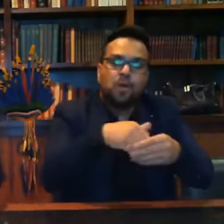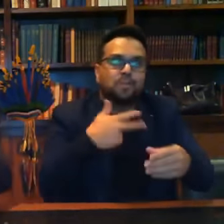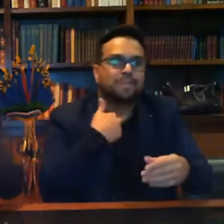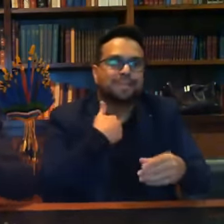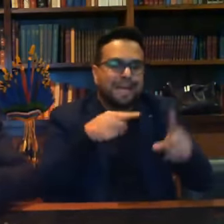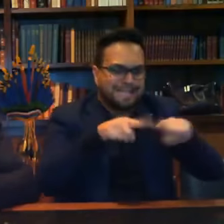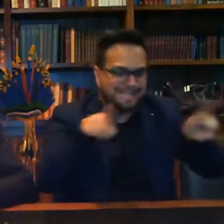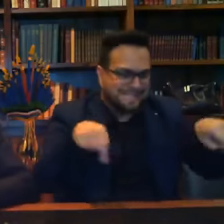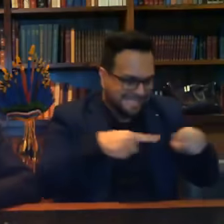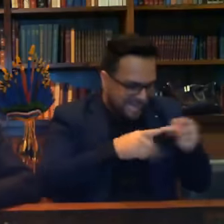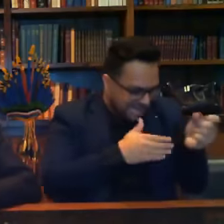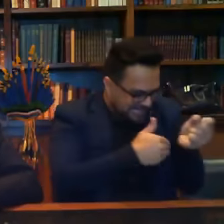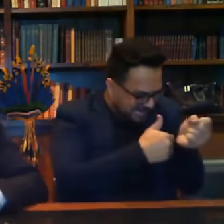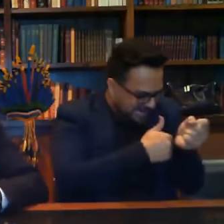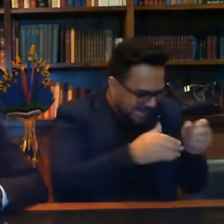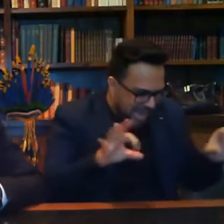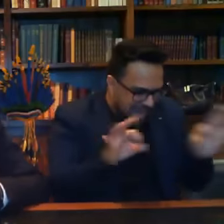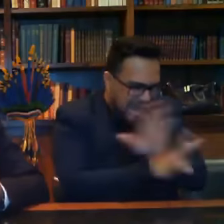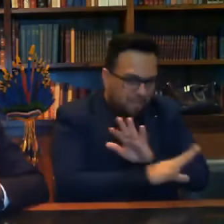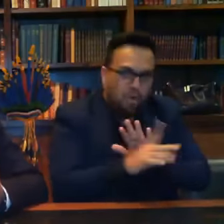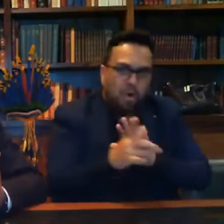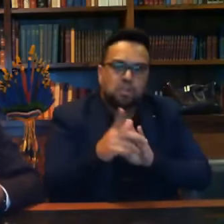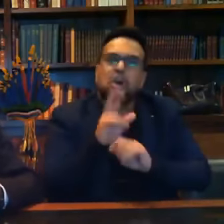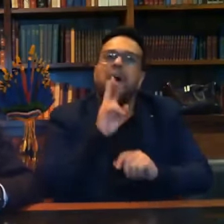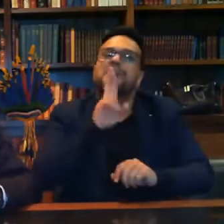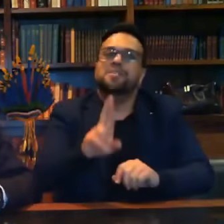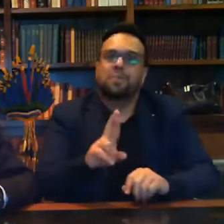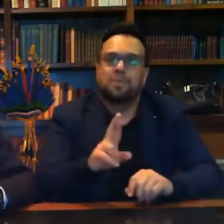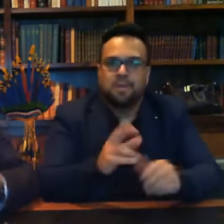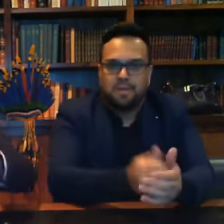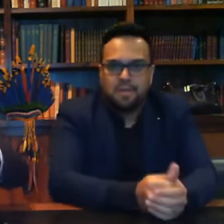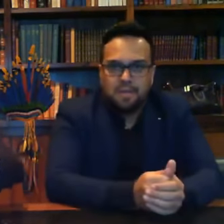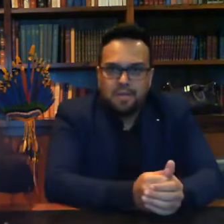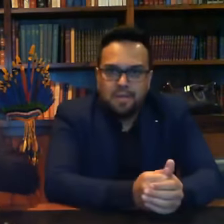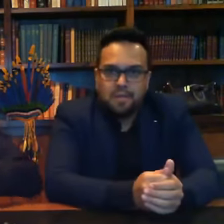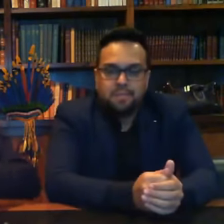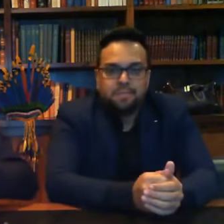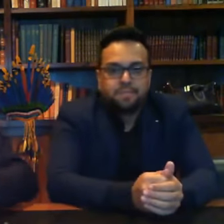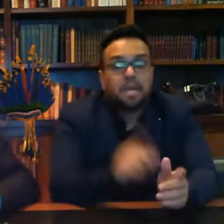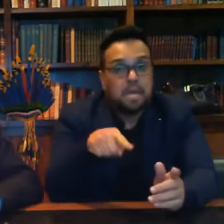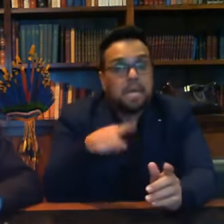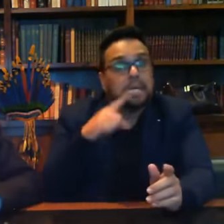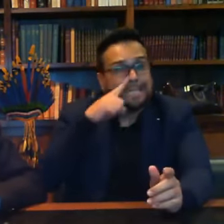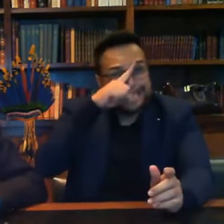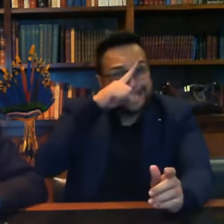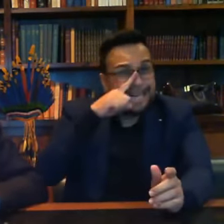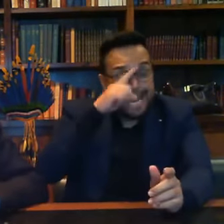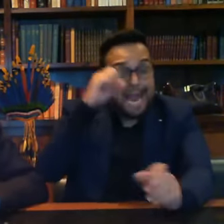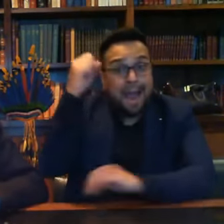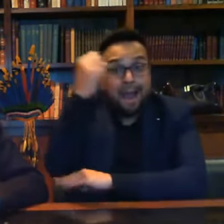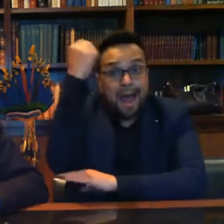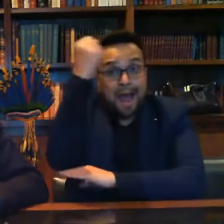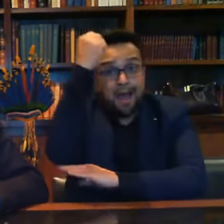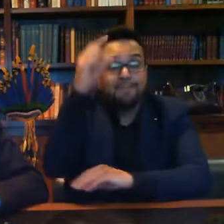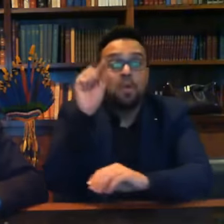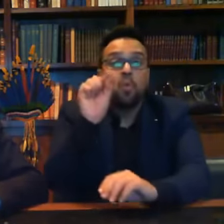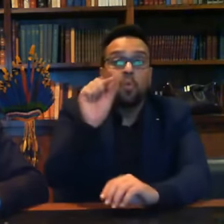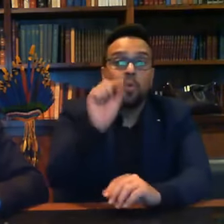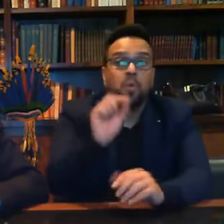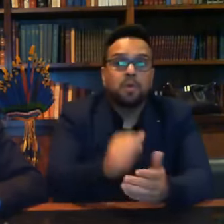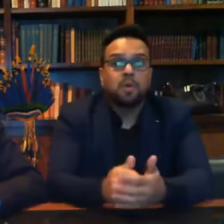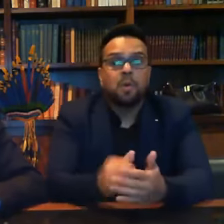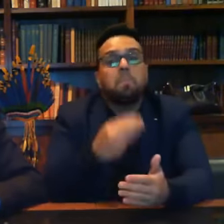Acabou o resultado é esse. E outra coisa gravíssima, poderia até eu ser orientado, se